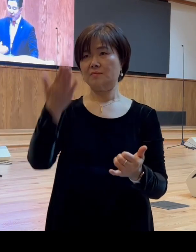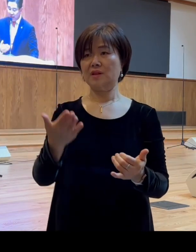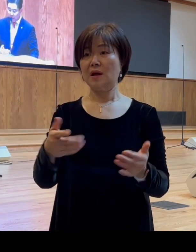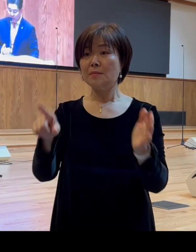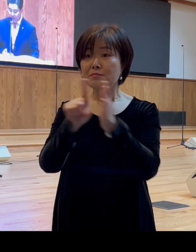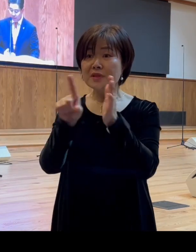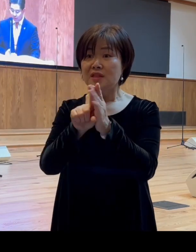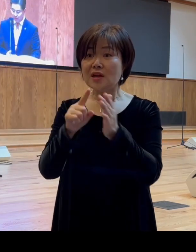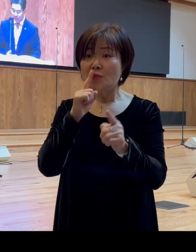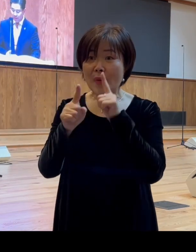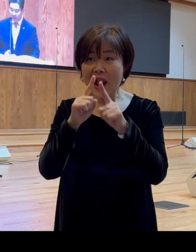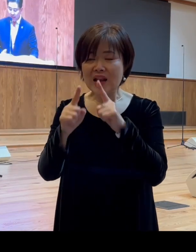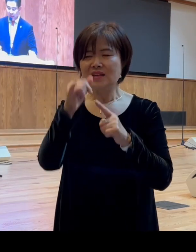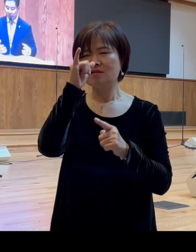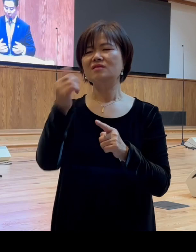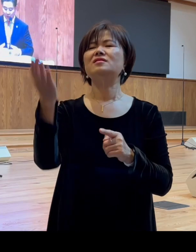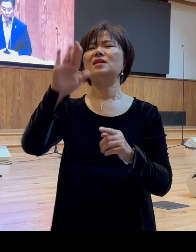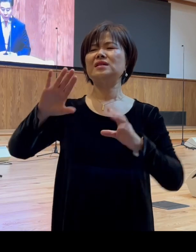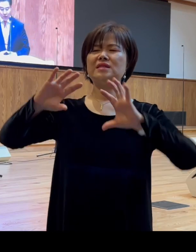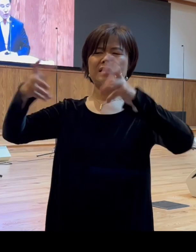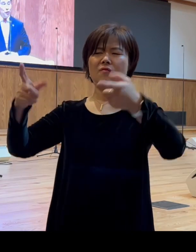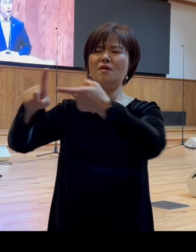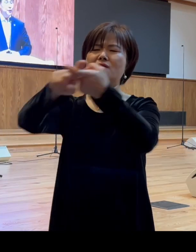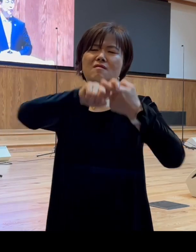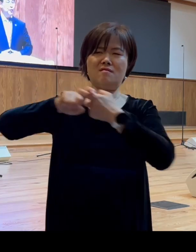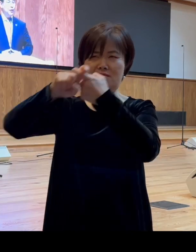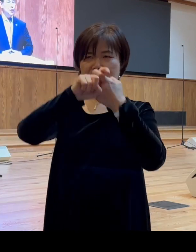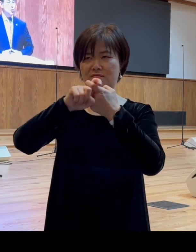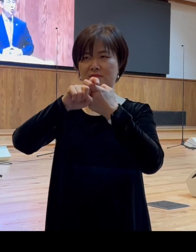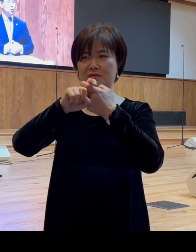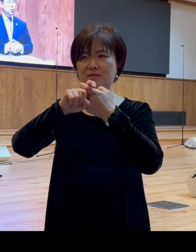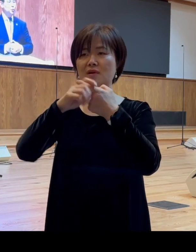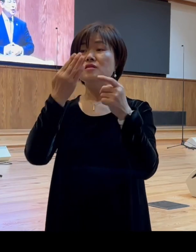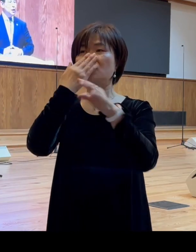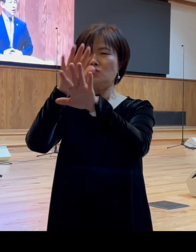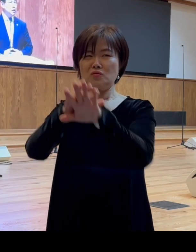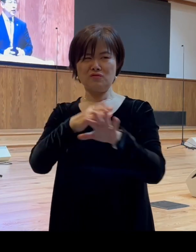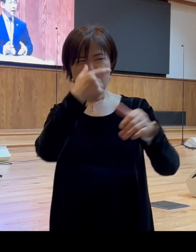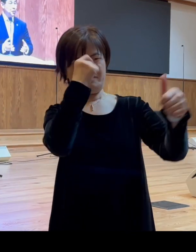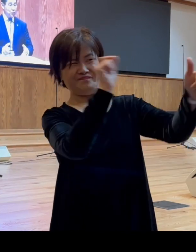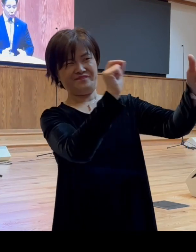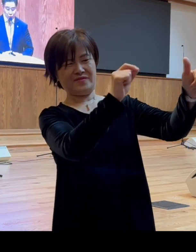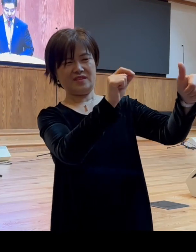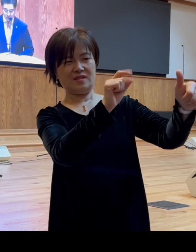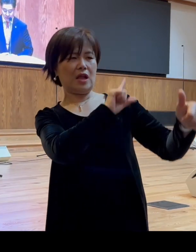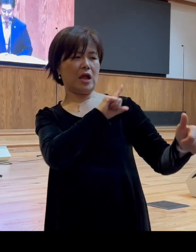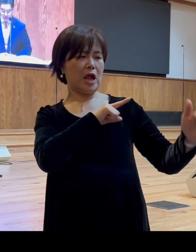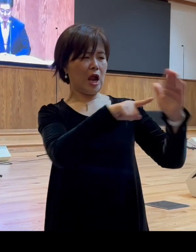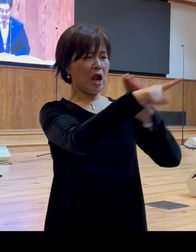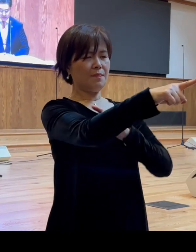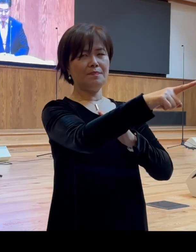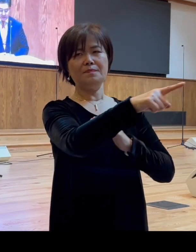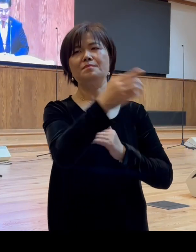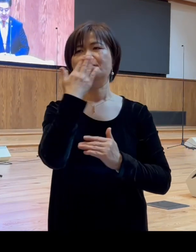하면서도 세상과 어울려서 성도들을 비난하는 일에 앞장설 수 있습니다 그럼 물론